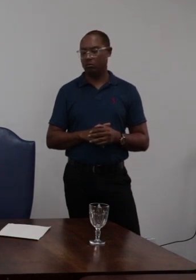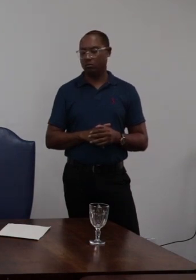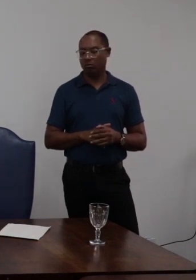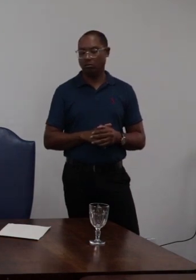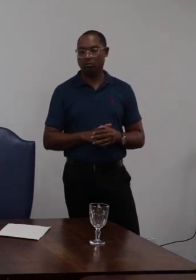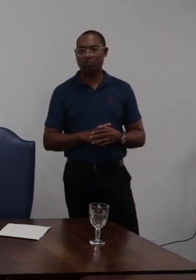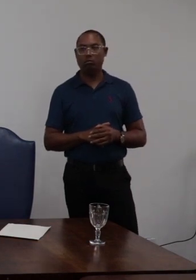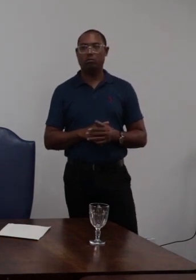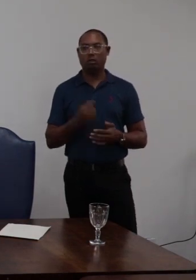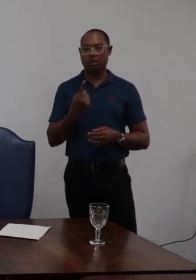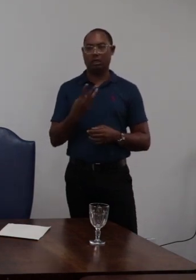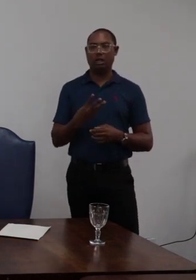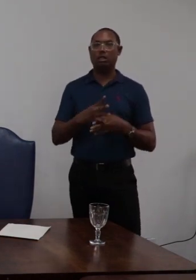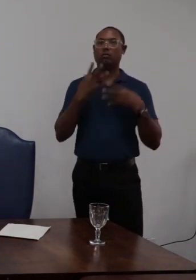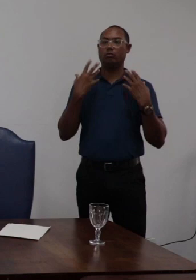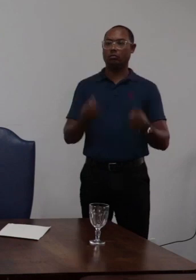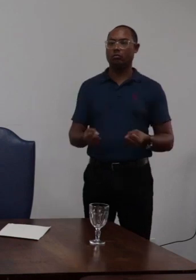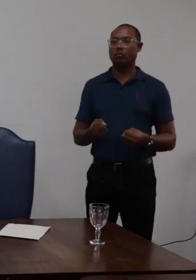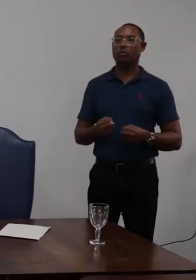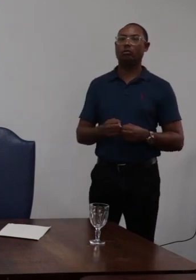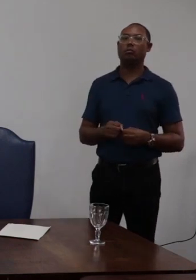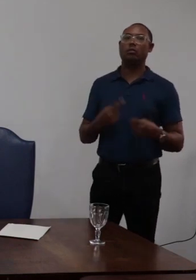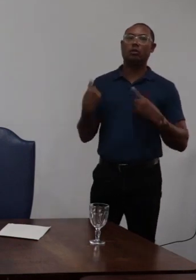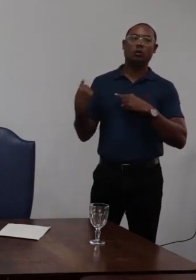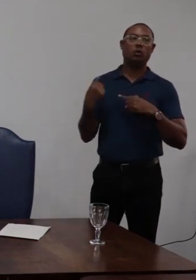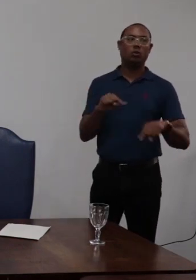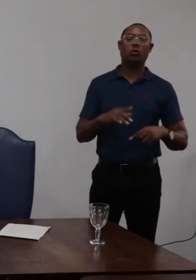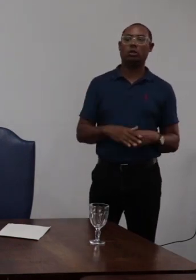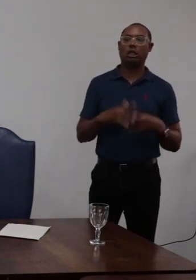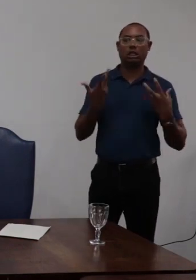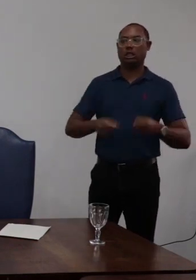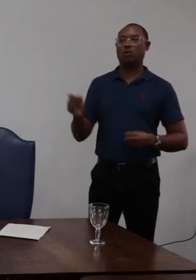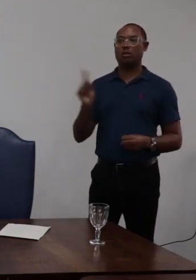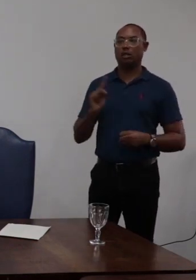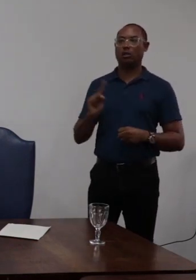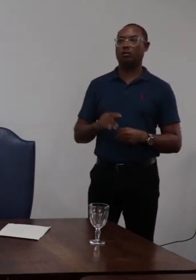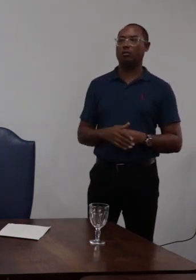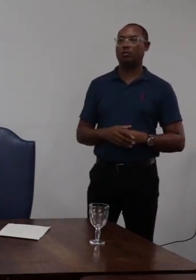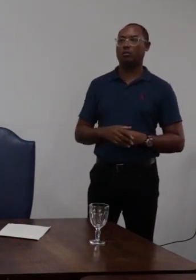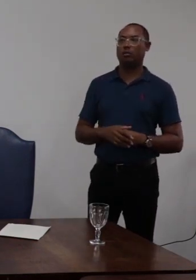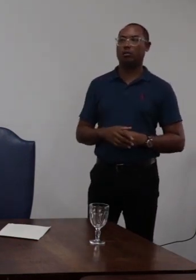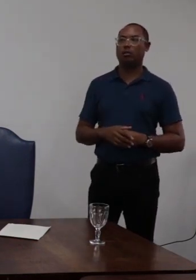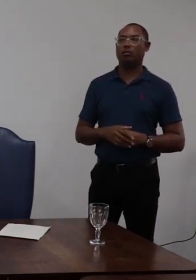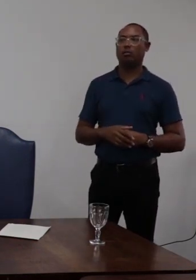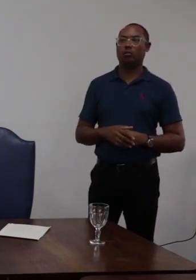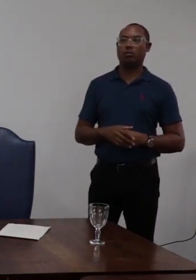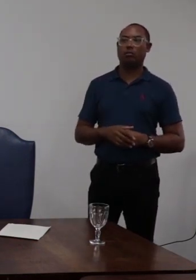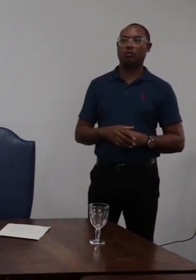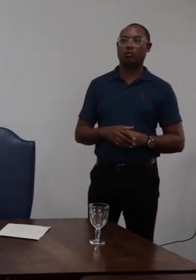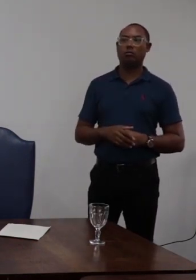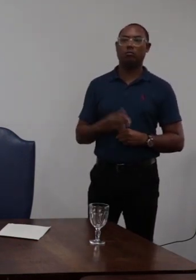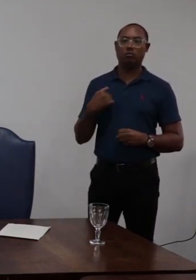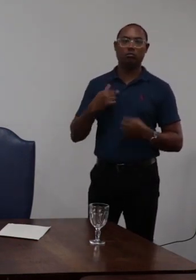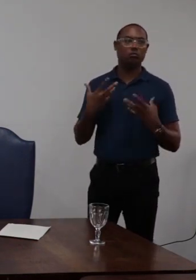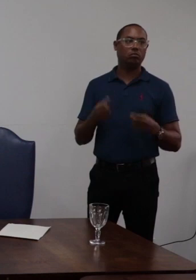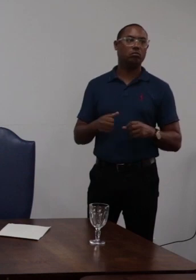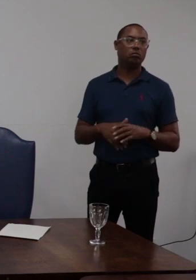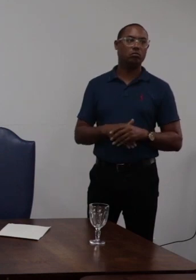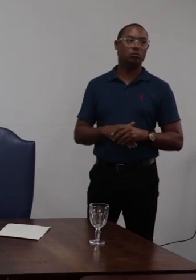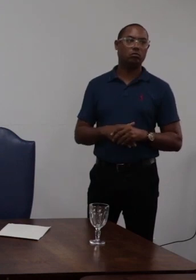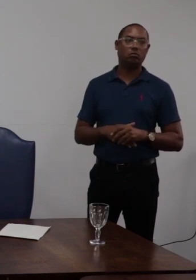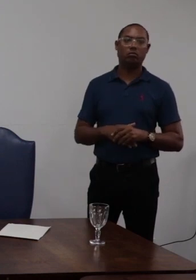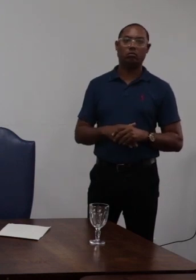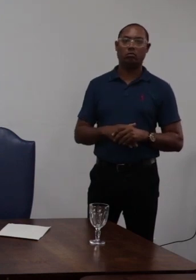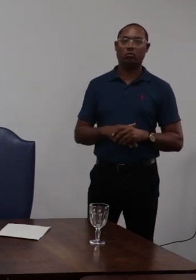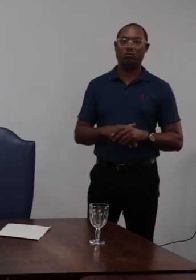votos favoráveis aqueles que foram contrários a essa decisão de 15 dias e portanto favoráveis ao recurso impetrado